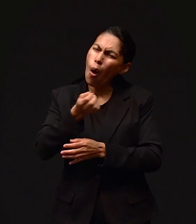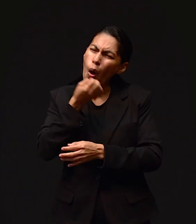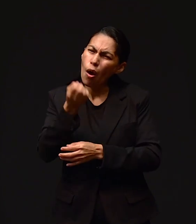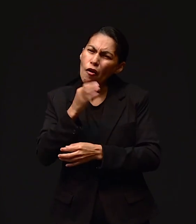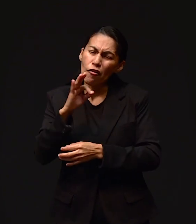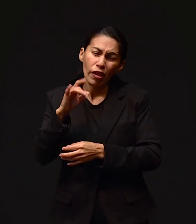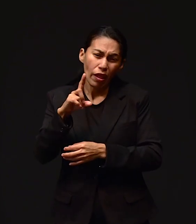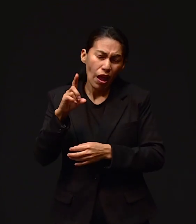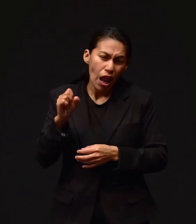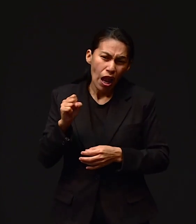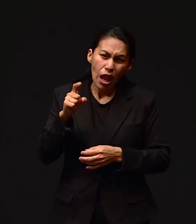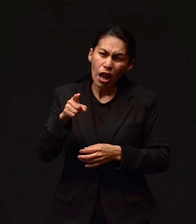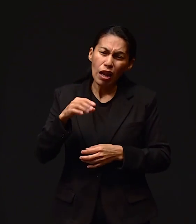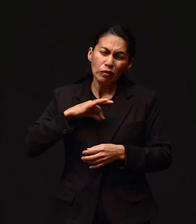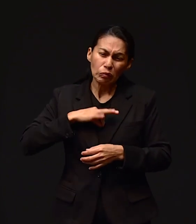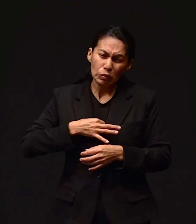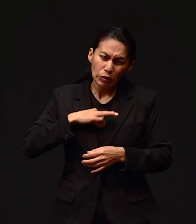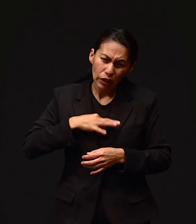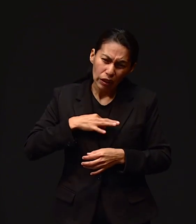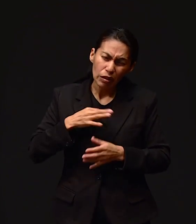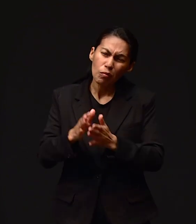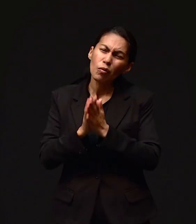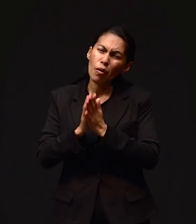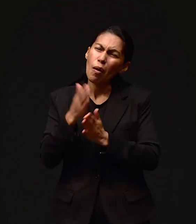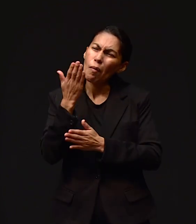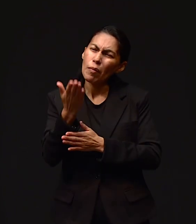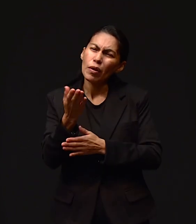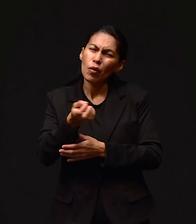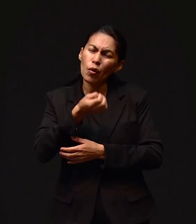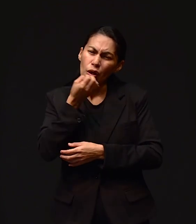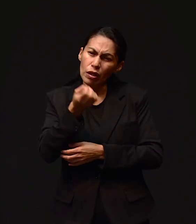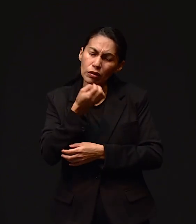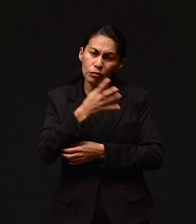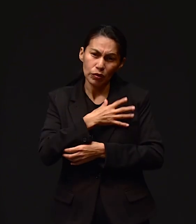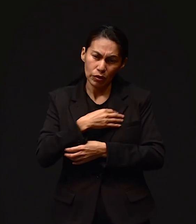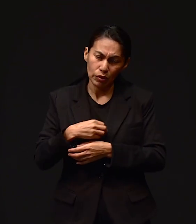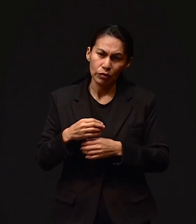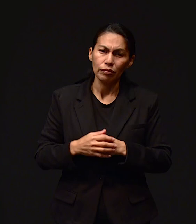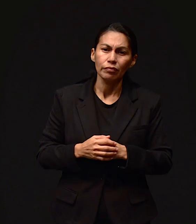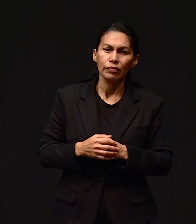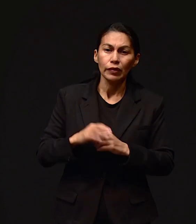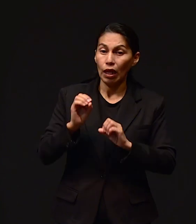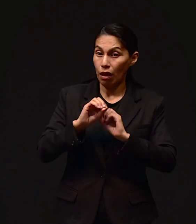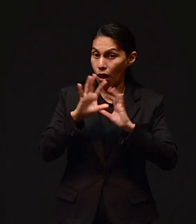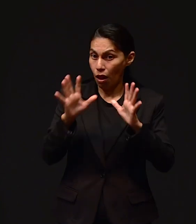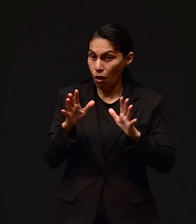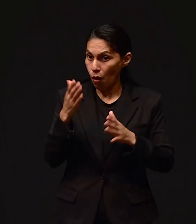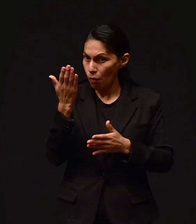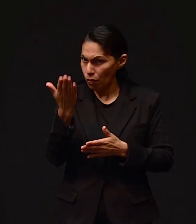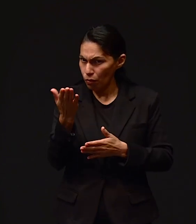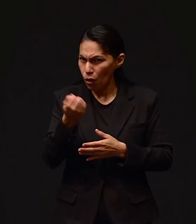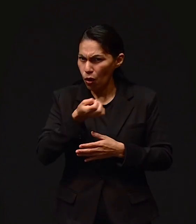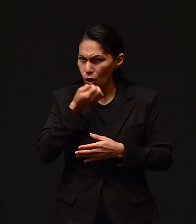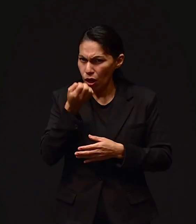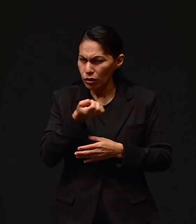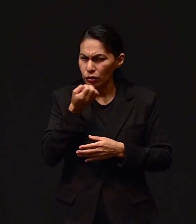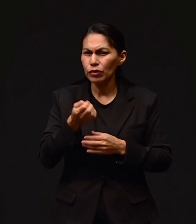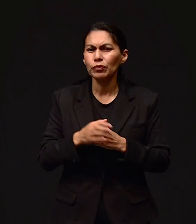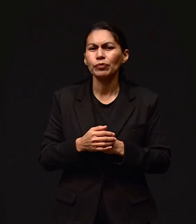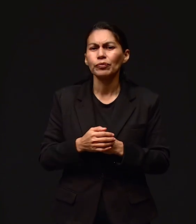Salud y fortaleza Para él y sus hijos Nos unimos a ti Eliseo Por esta petición